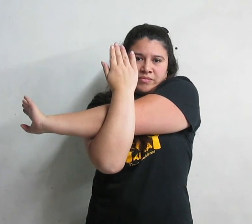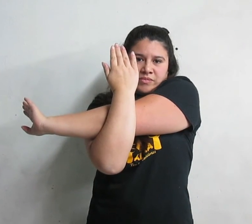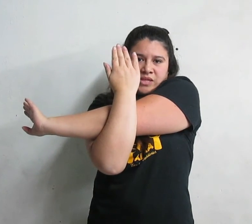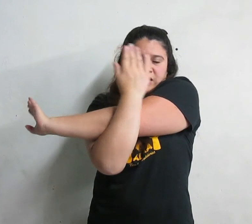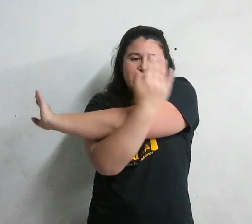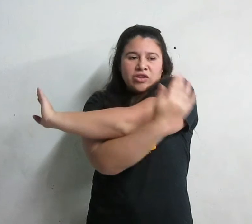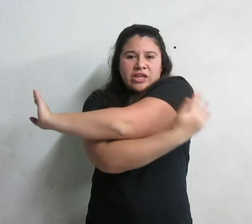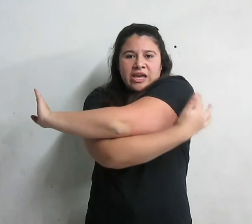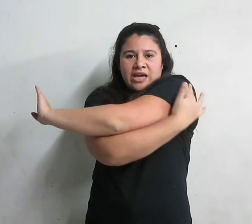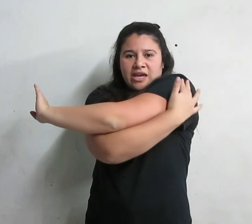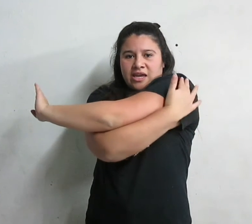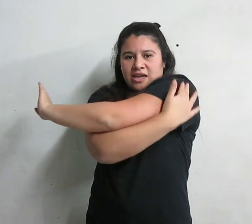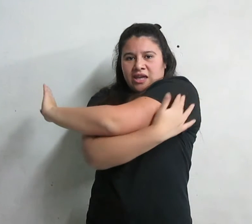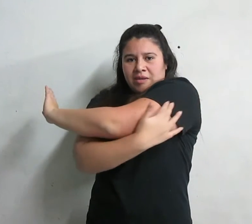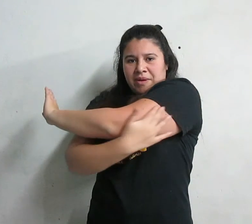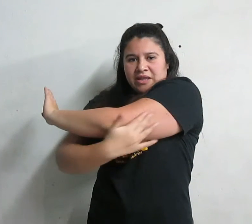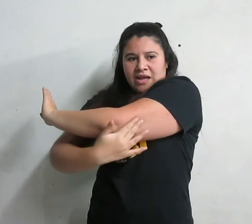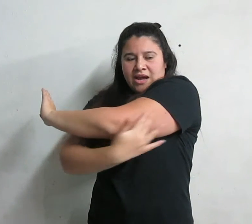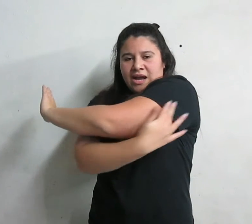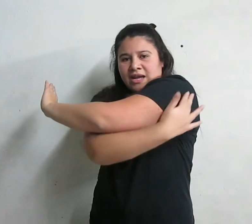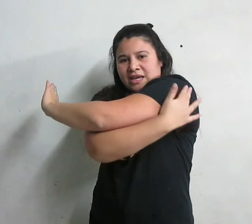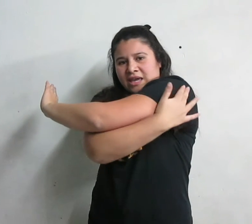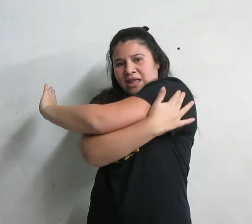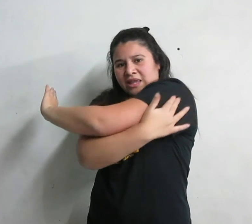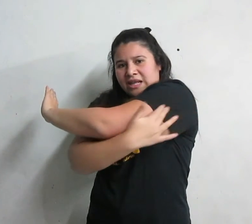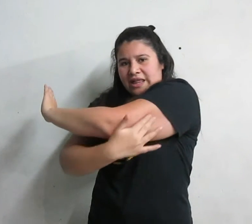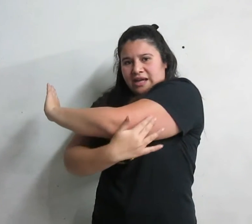tratando de que esta parte de acá quede estirada.